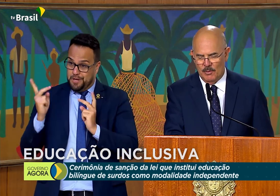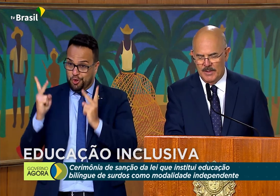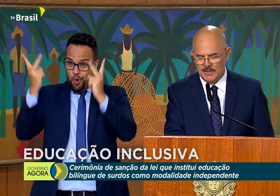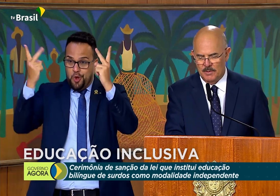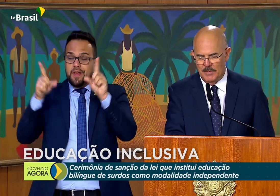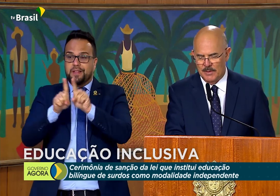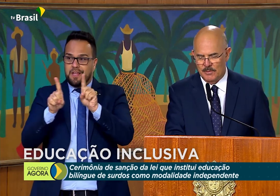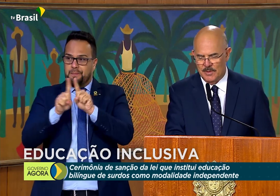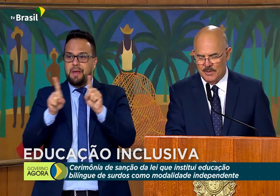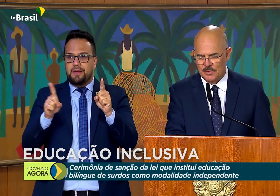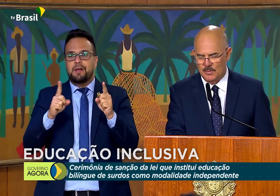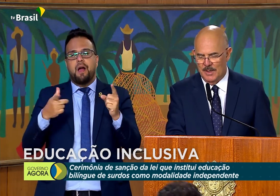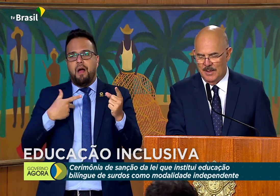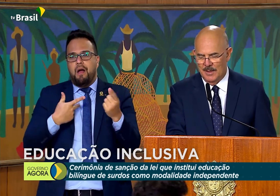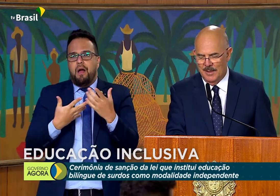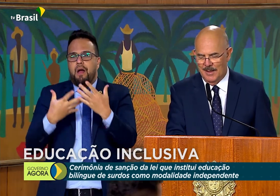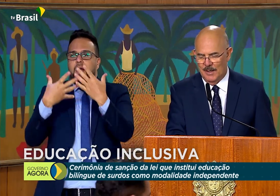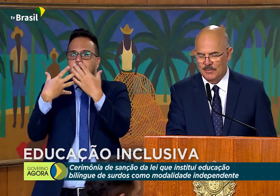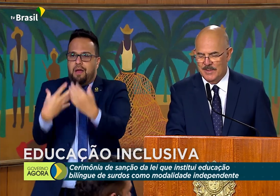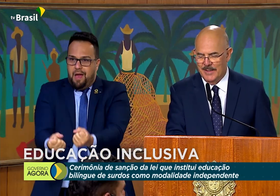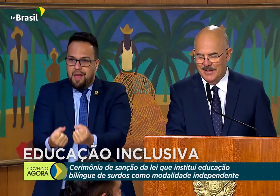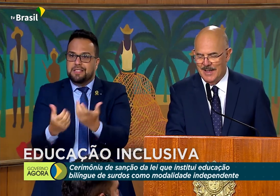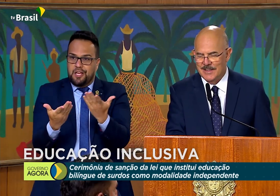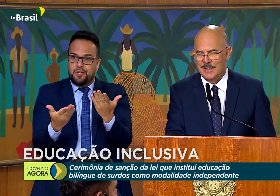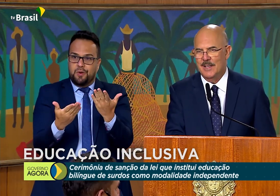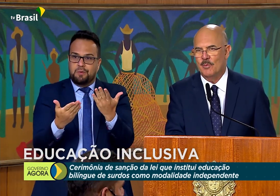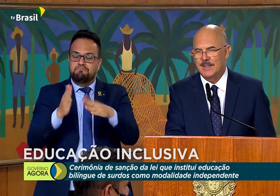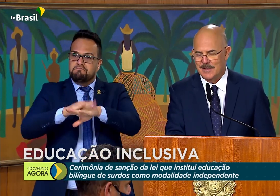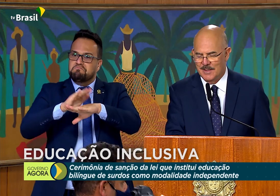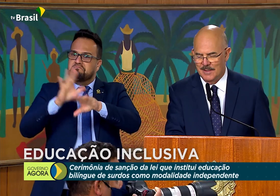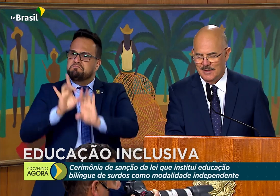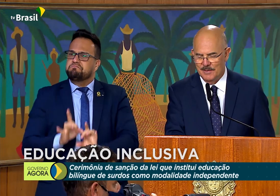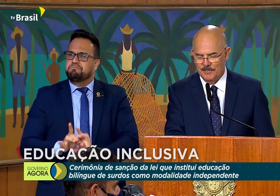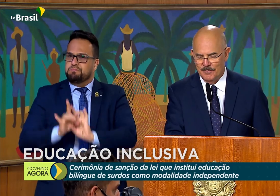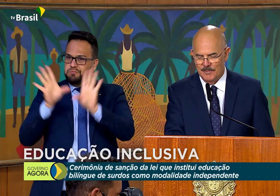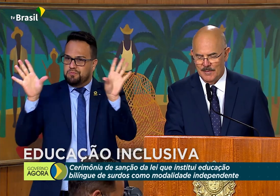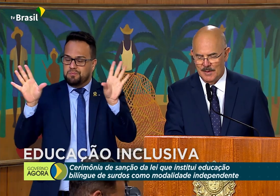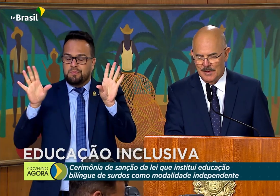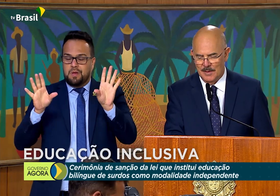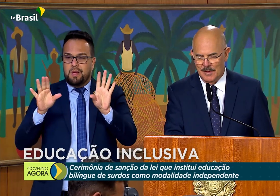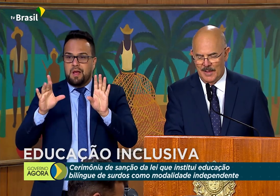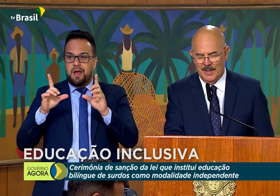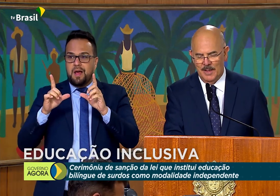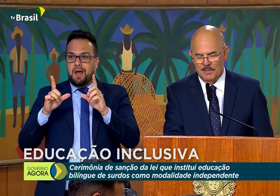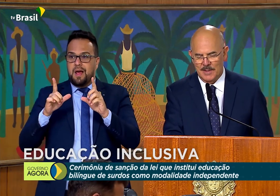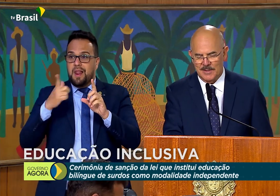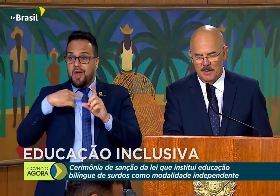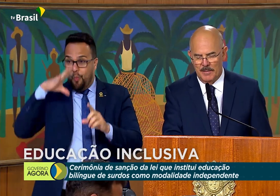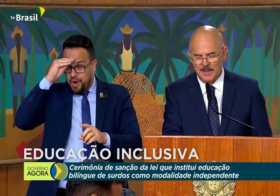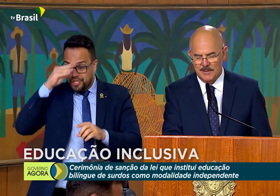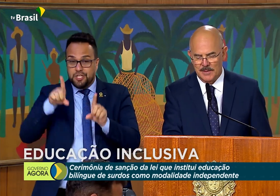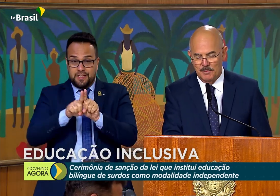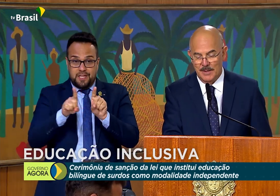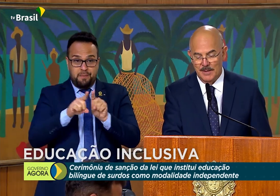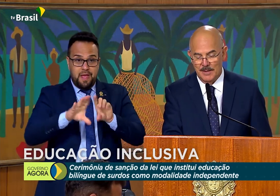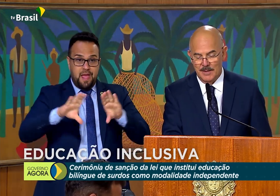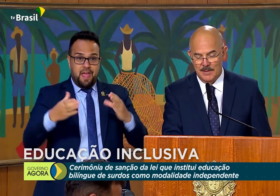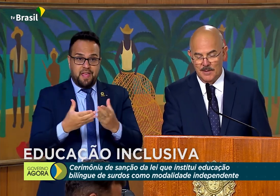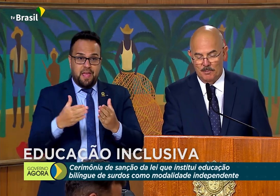reconhecimento de sua alteridade linguística, a equipe da Semesp, de